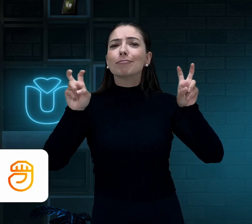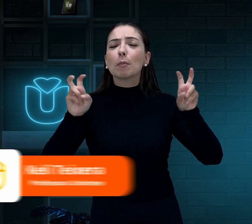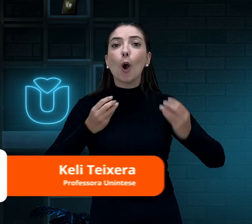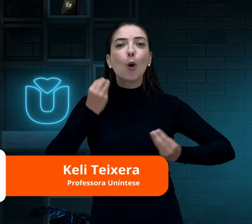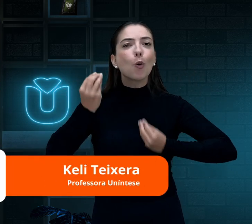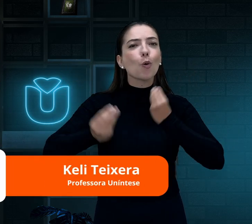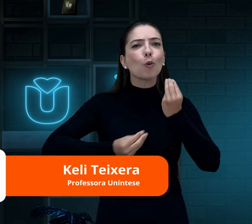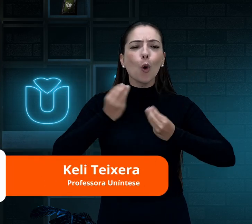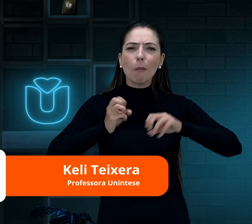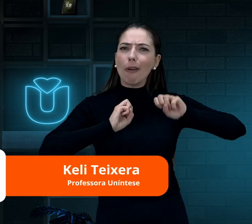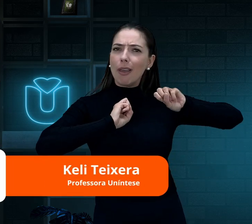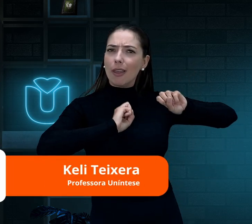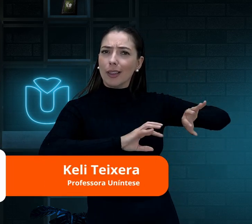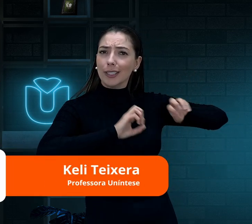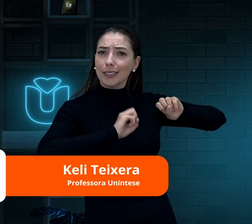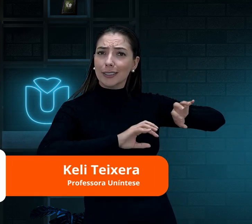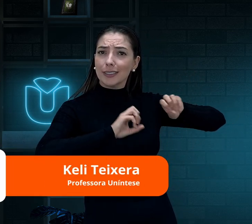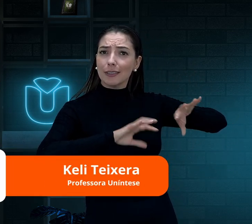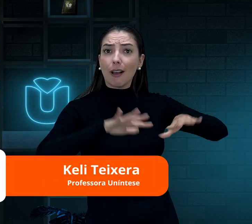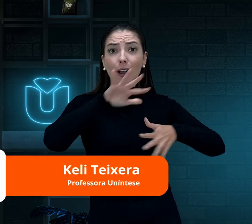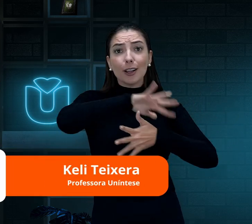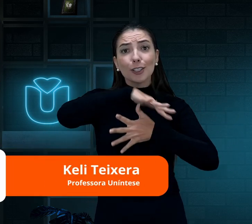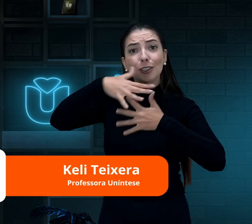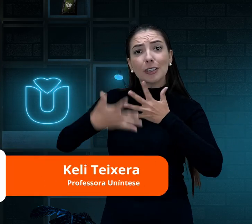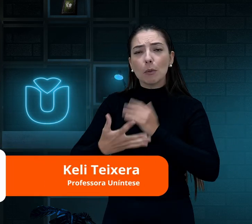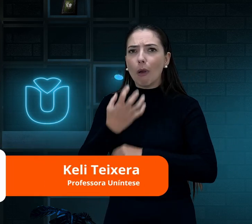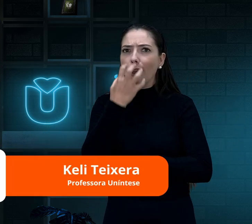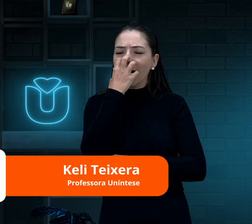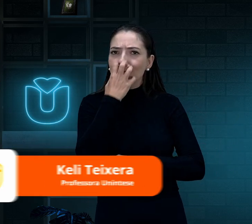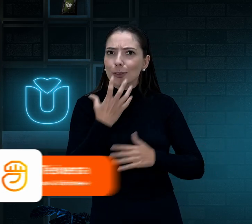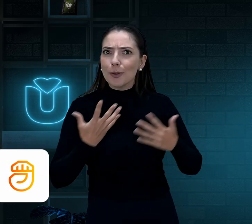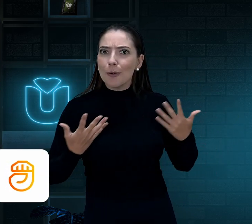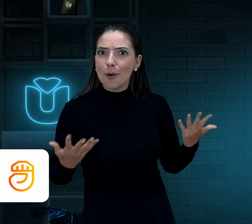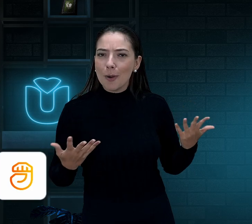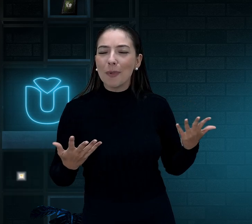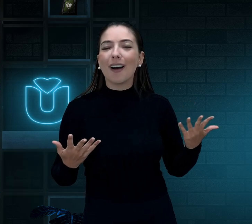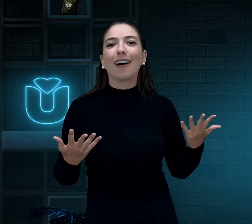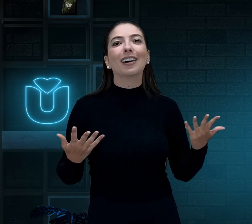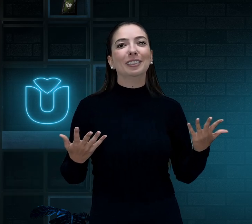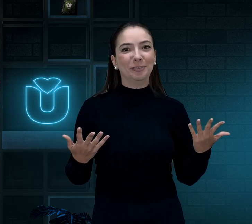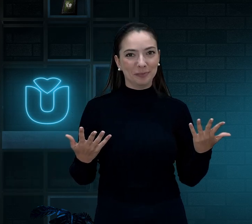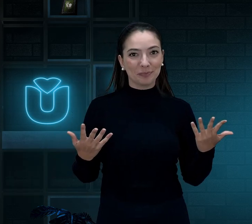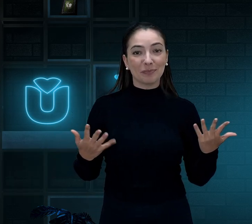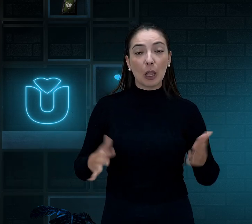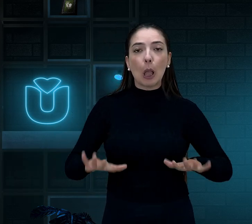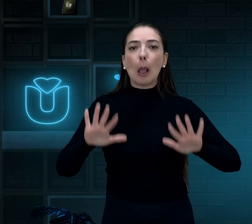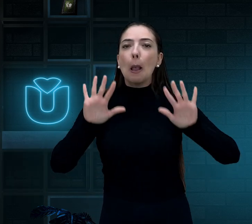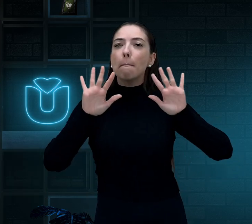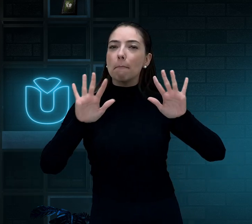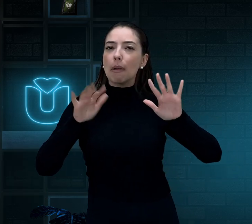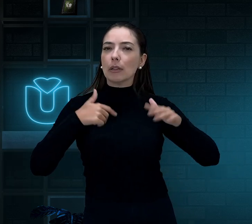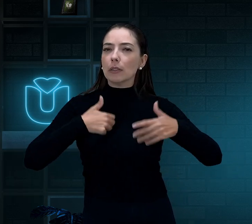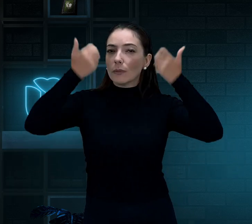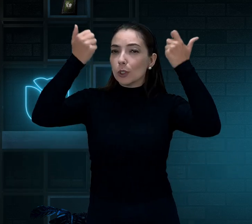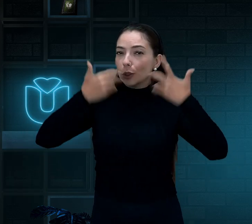falar como ensinar libras para o seu cachorro. Nossa, muito bacana! Mas eu vou explicar